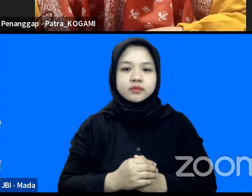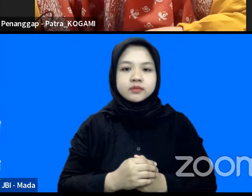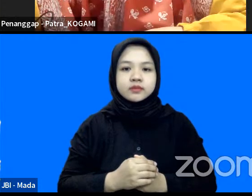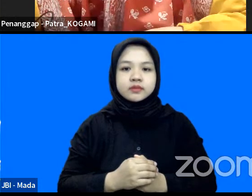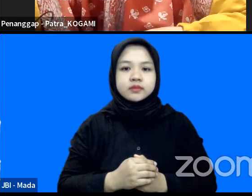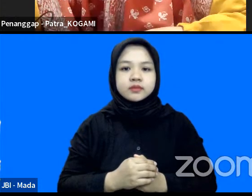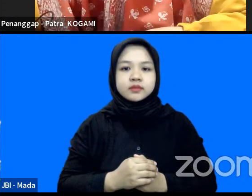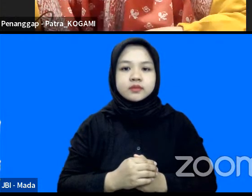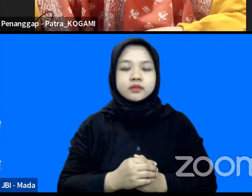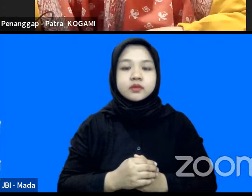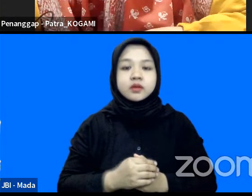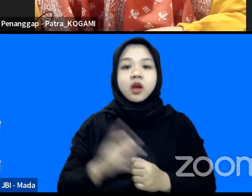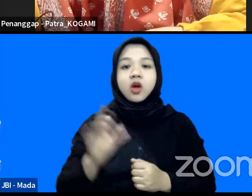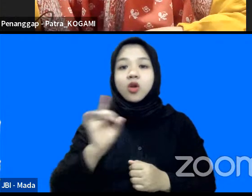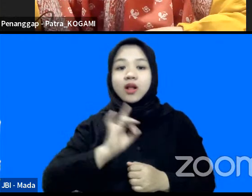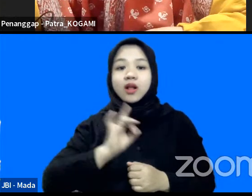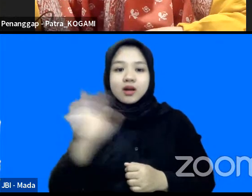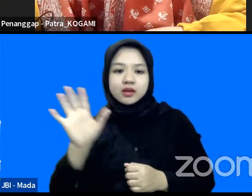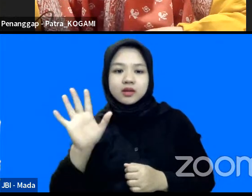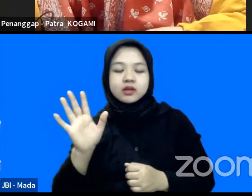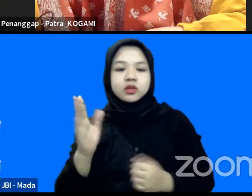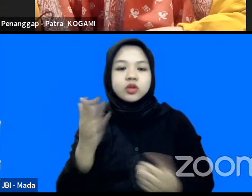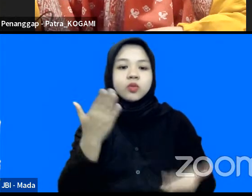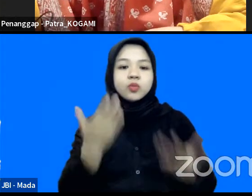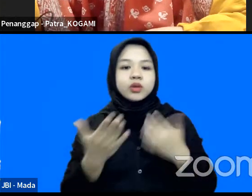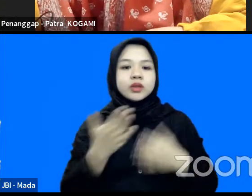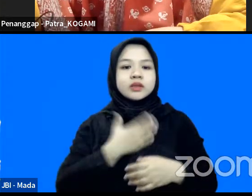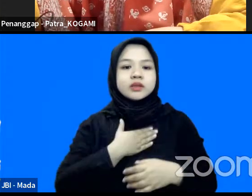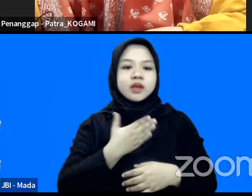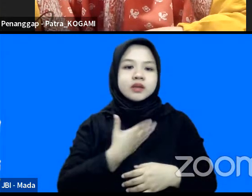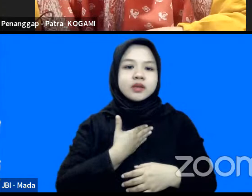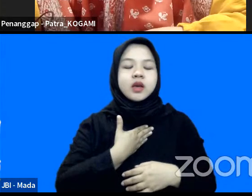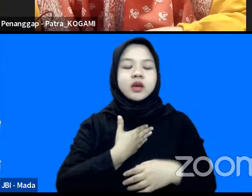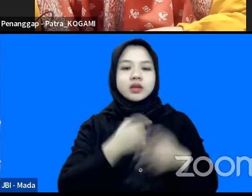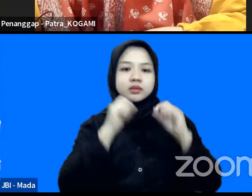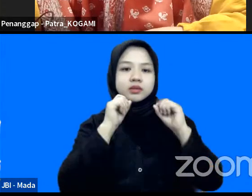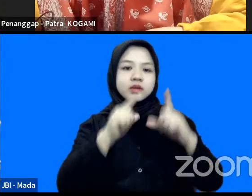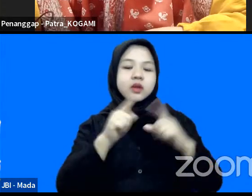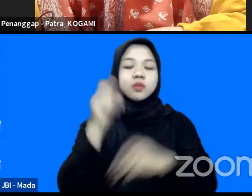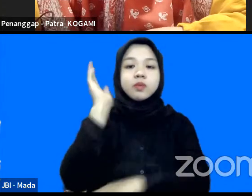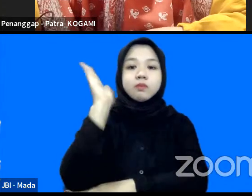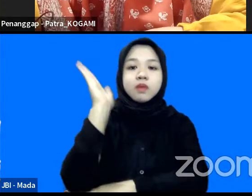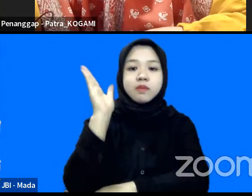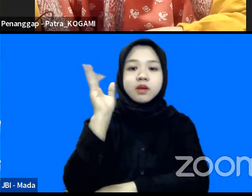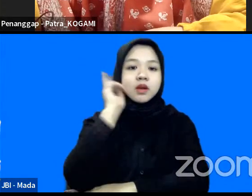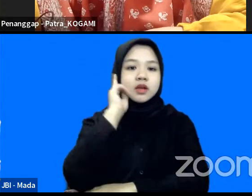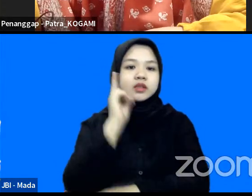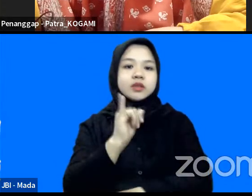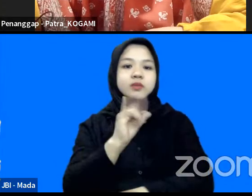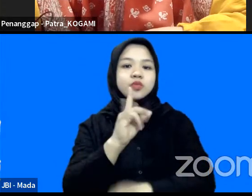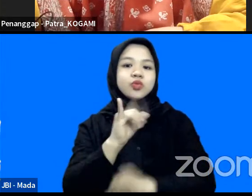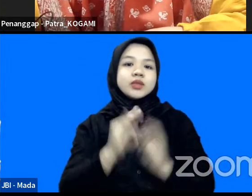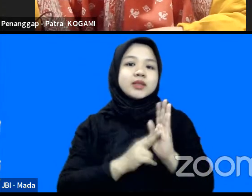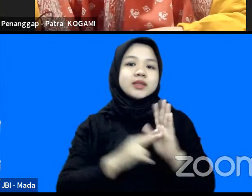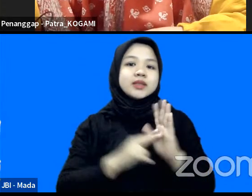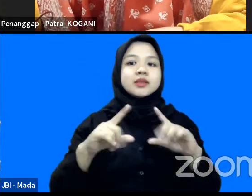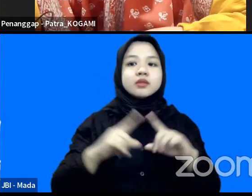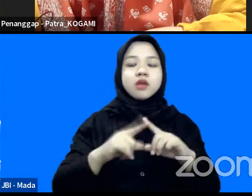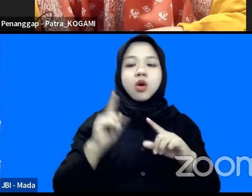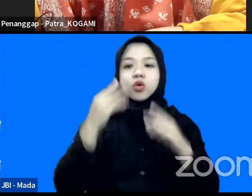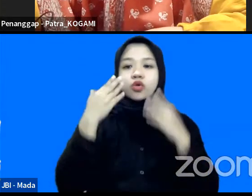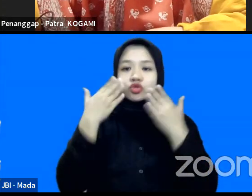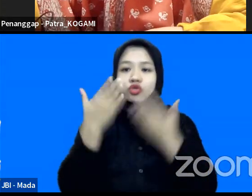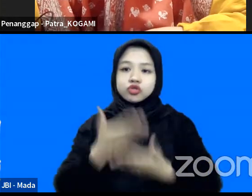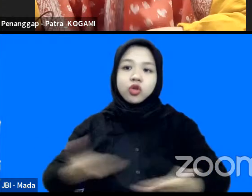yang lainnya mungkin saya hanya menanggapi dari pemaparan Ibu Irina dan untuk secara sisiologisnya